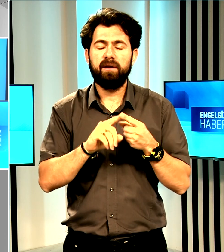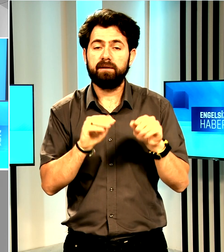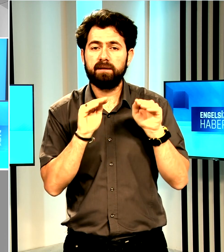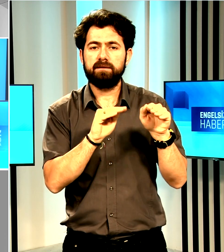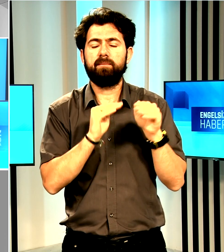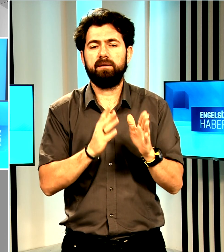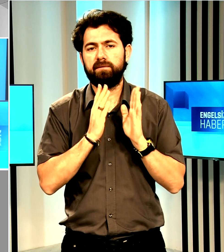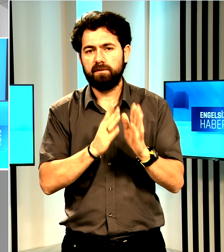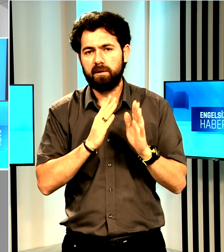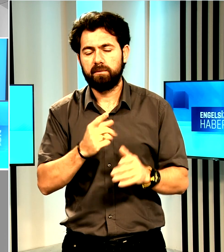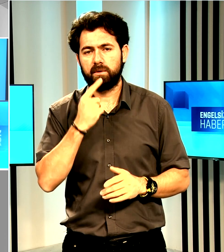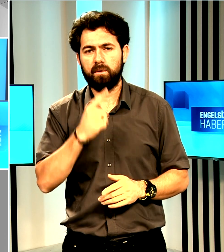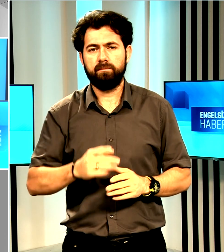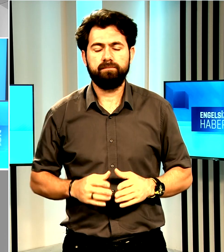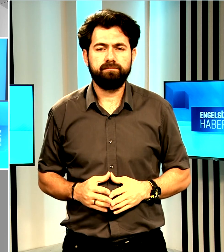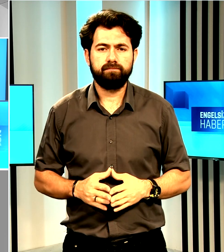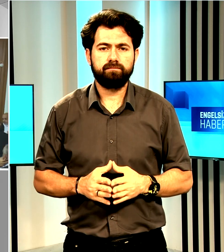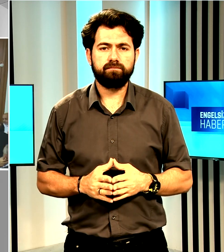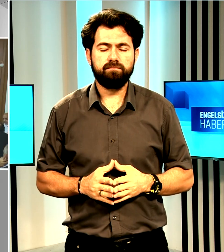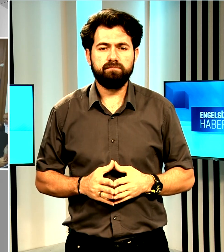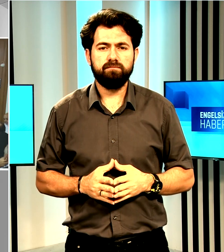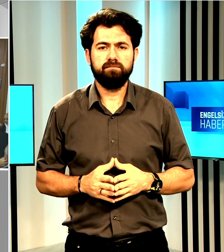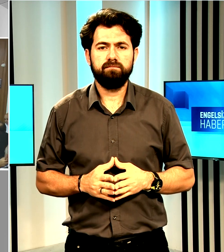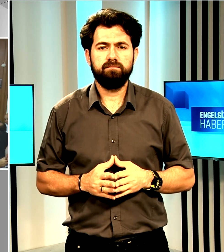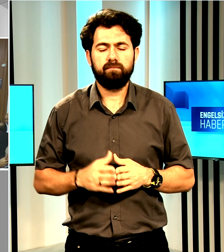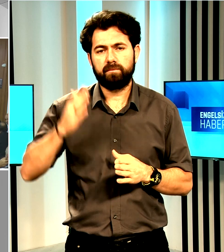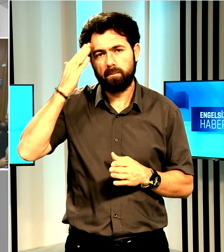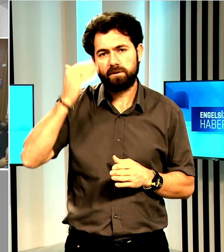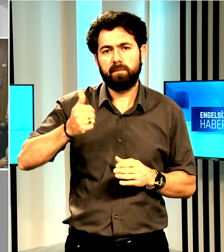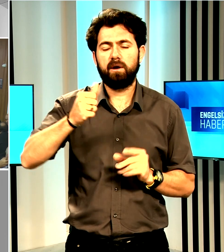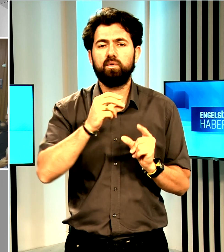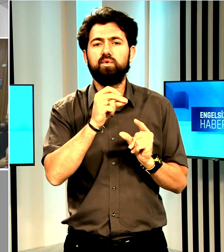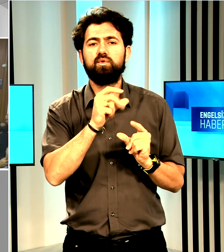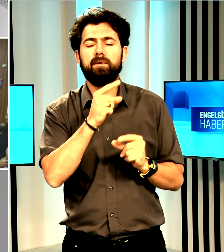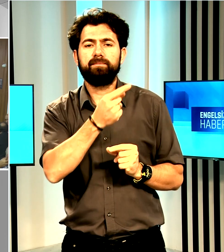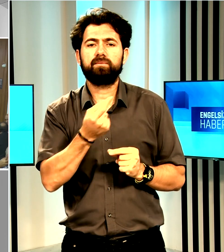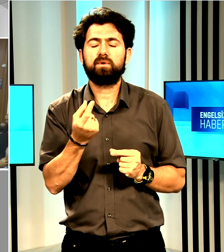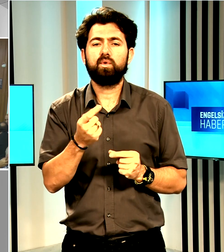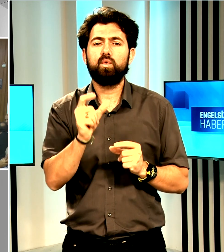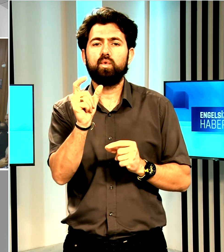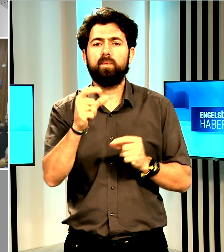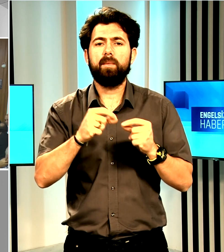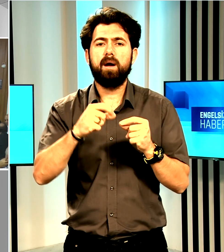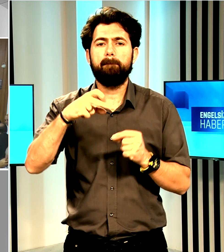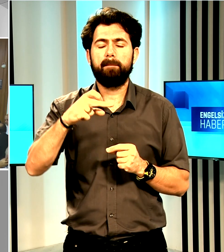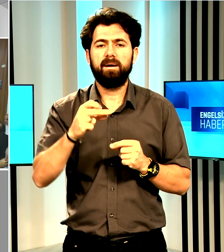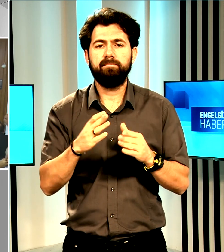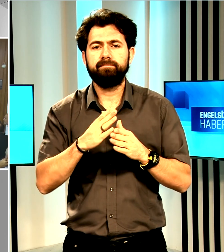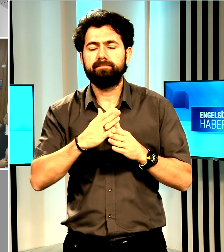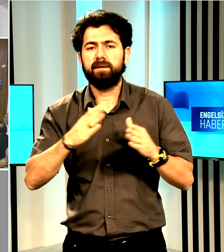desteklemeye devam edeceklerini kaydetti. Başbakan Üstel, Ulusal Birlik Partisi